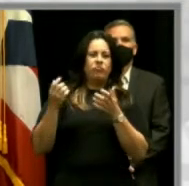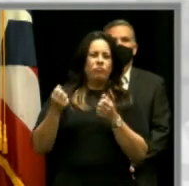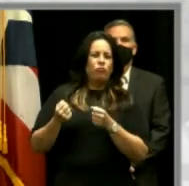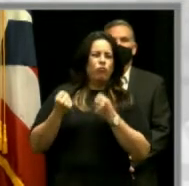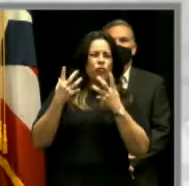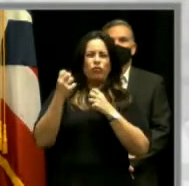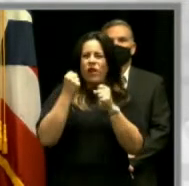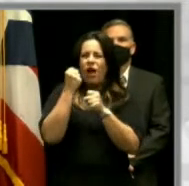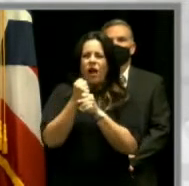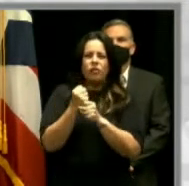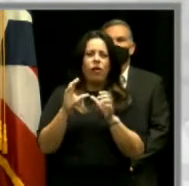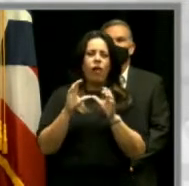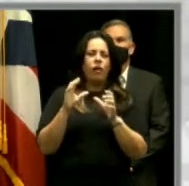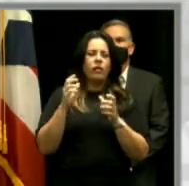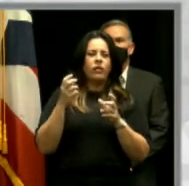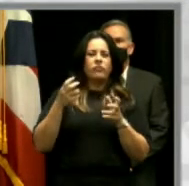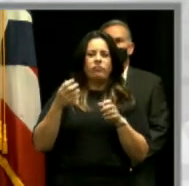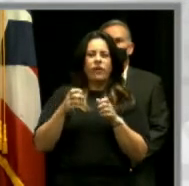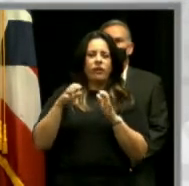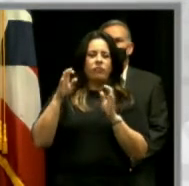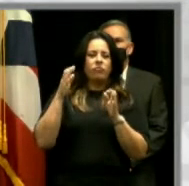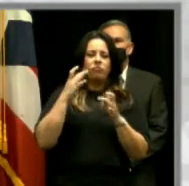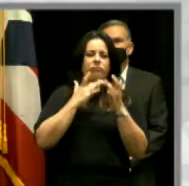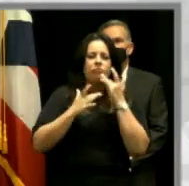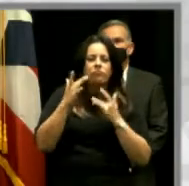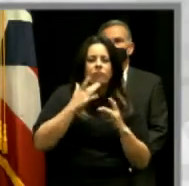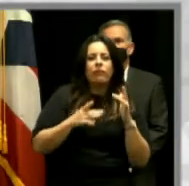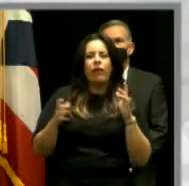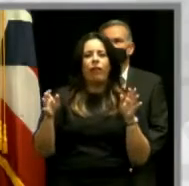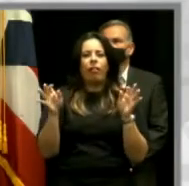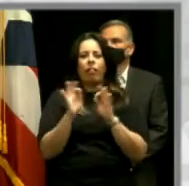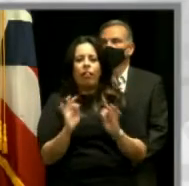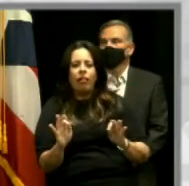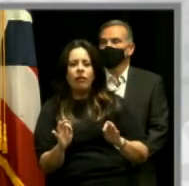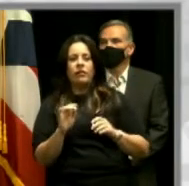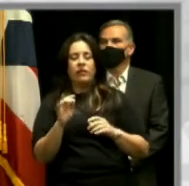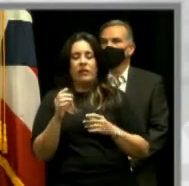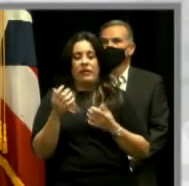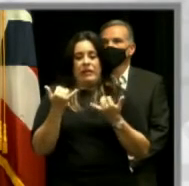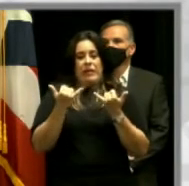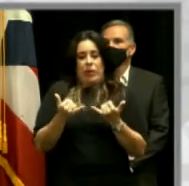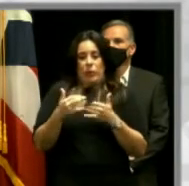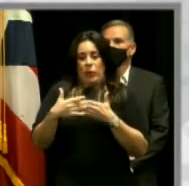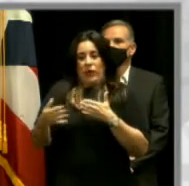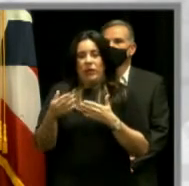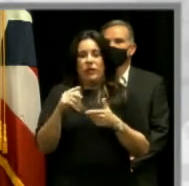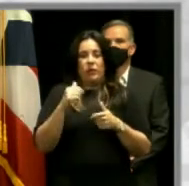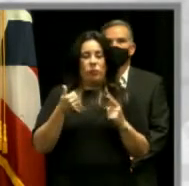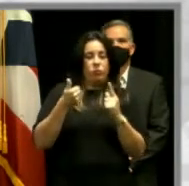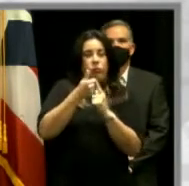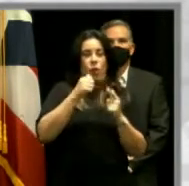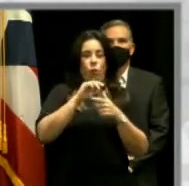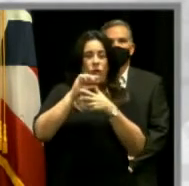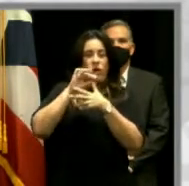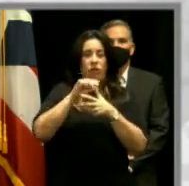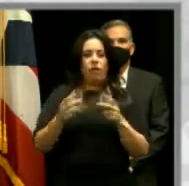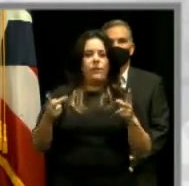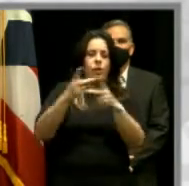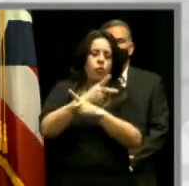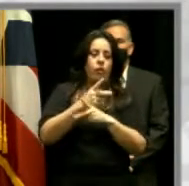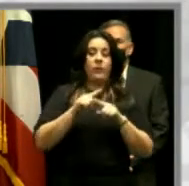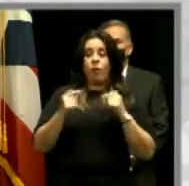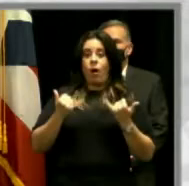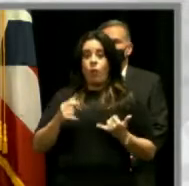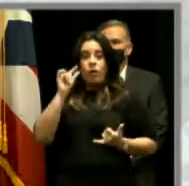hace muchas décadas y que solamente se acrecentaron con el huracán. El que ahora el gobernador haya puesto en